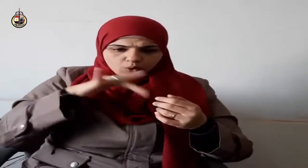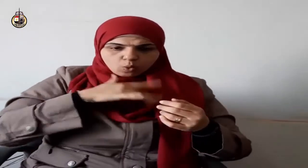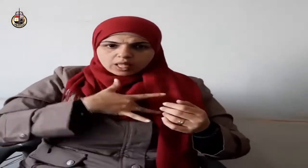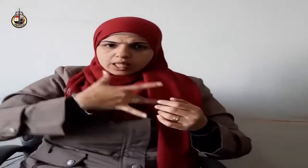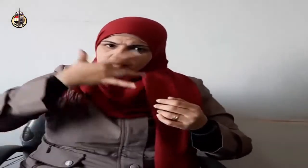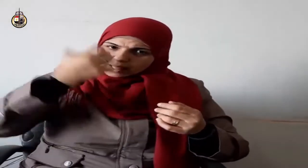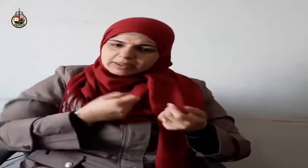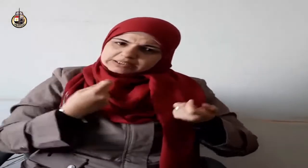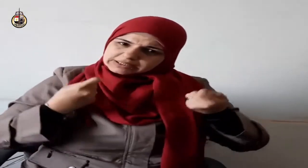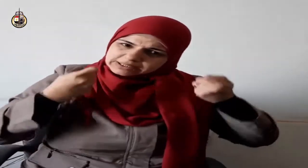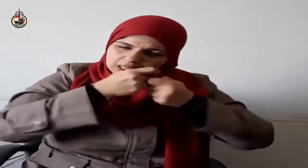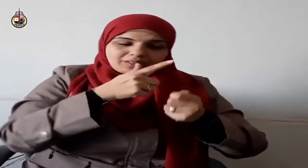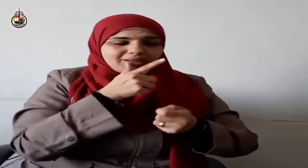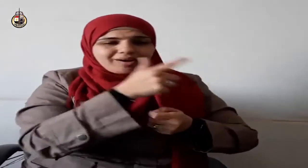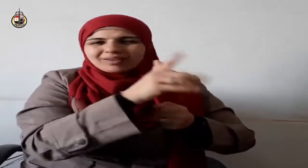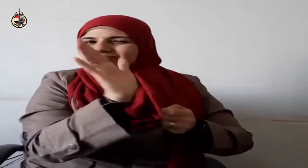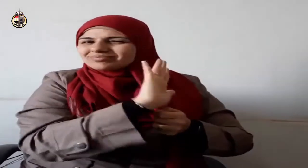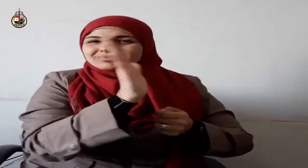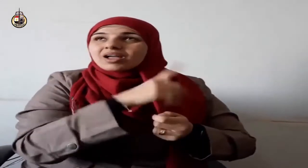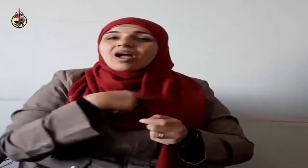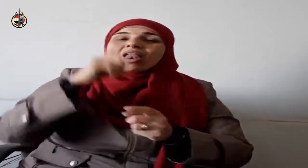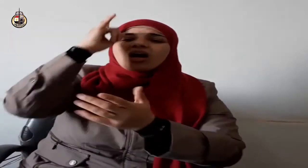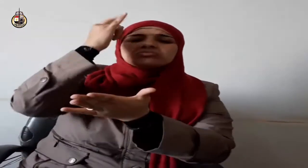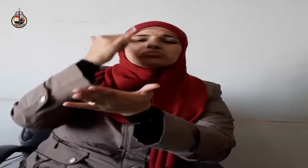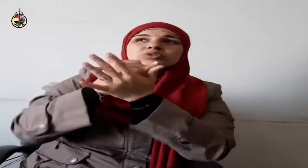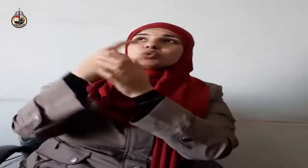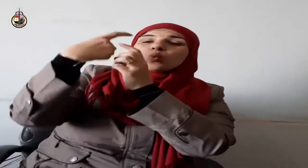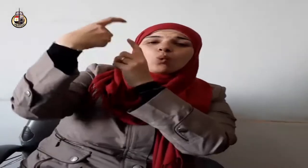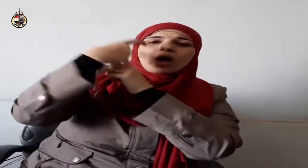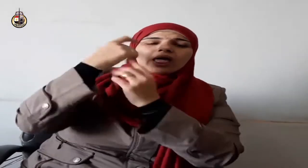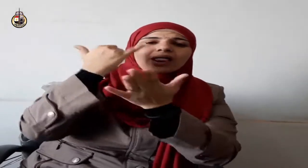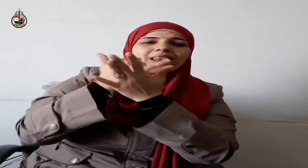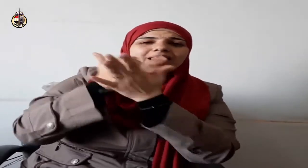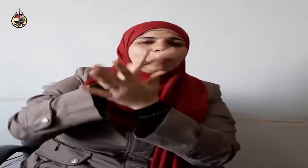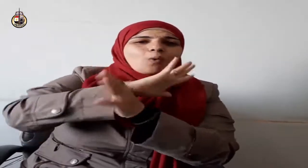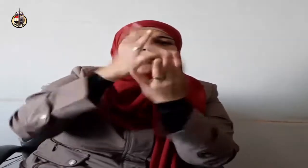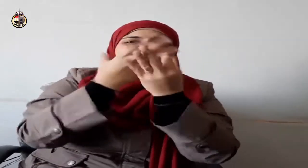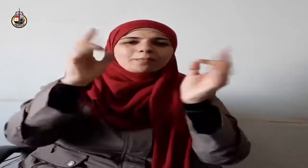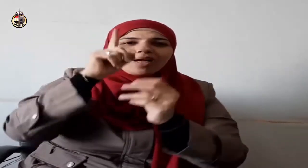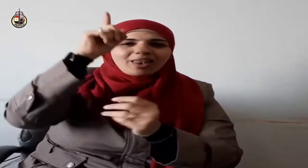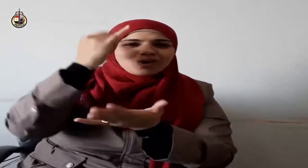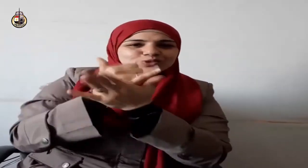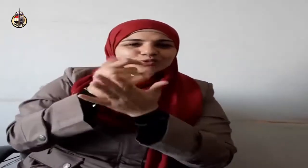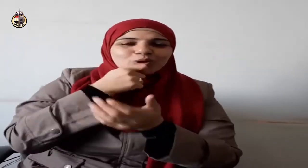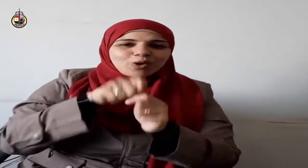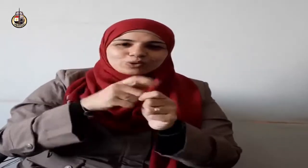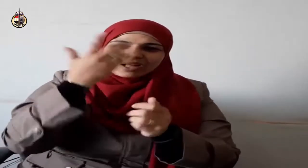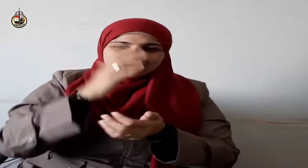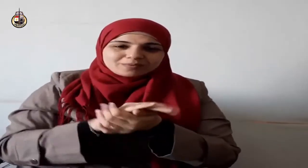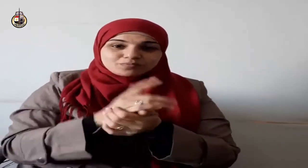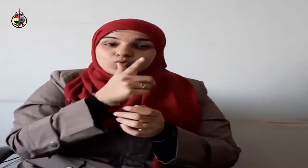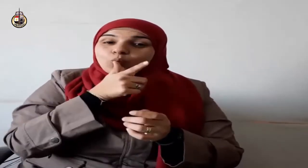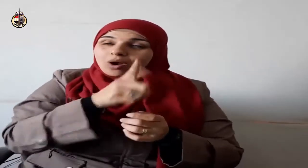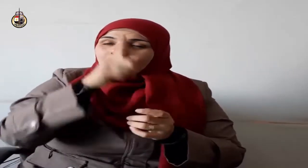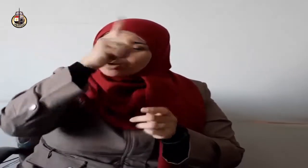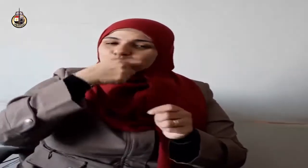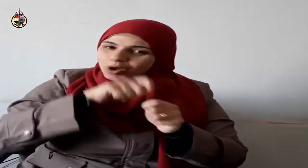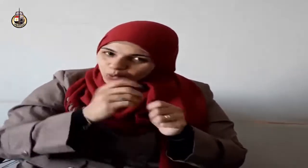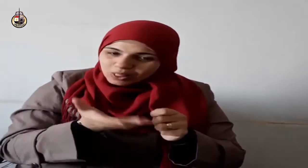الله عز وجل وقاه الله سبحانه كل شر وأذهب عنه كل